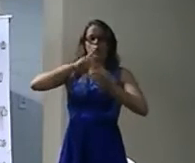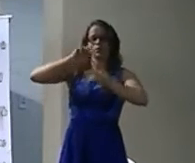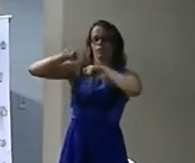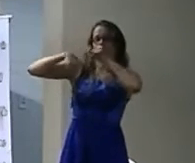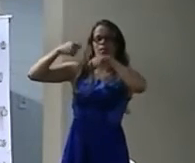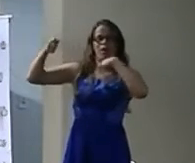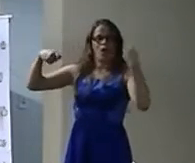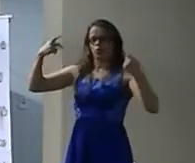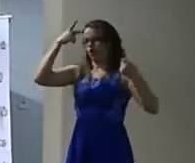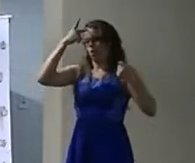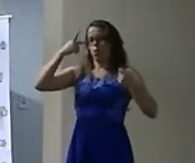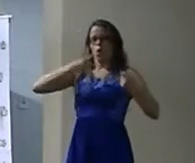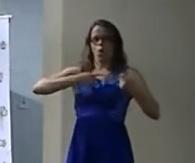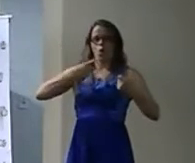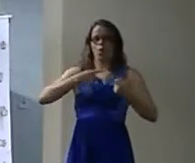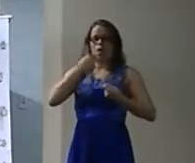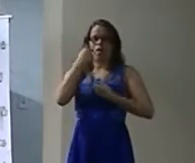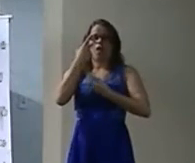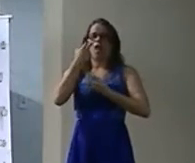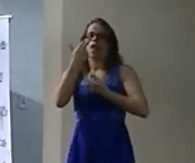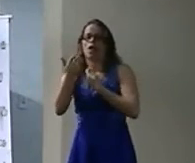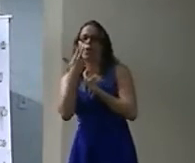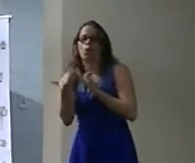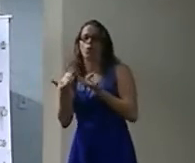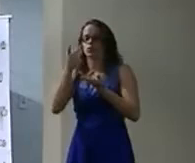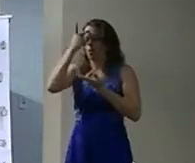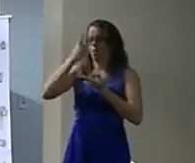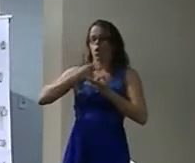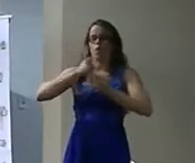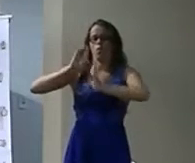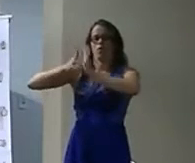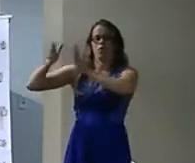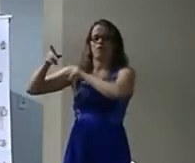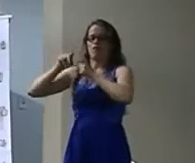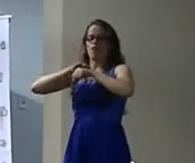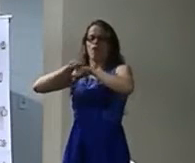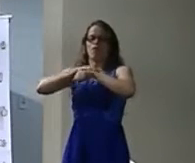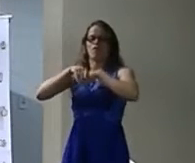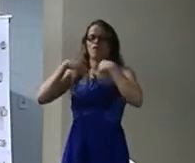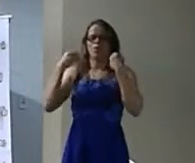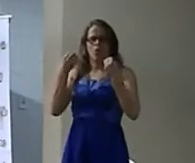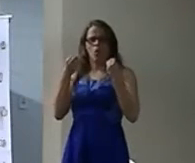Criar sua língua Não quer aquela Igual tu essa Eu não quero esse Quanto aquilo E aí a fica aí A mercer disso tudo